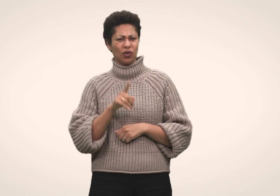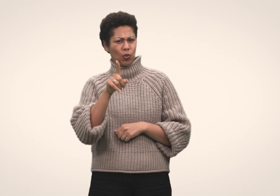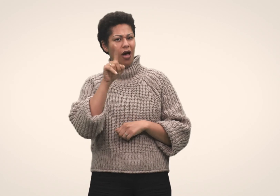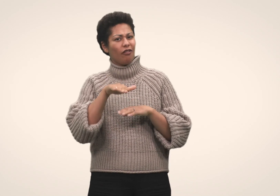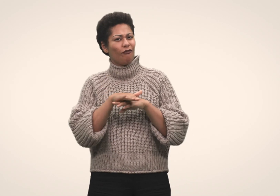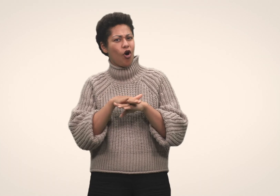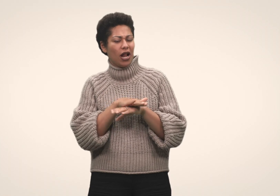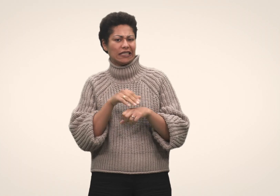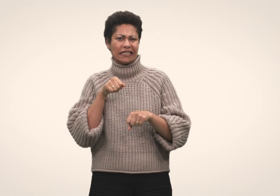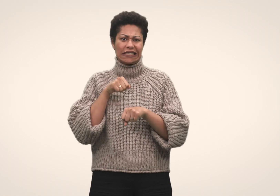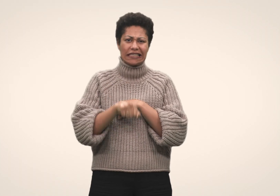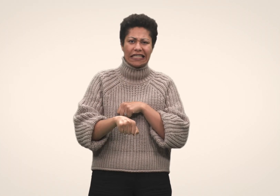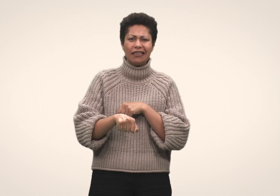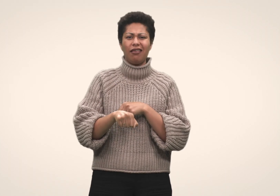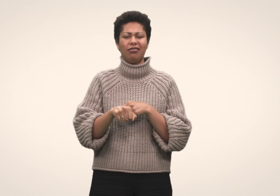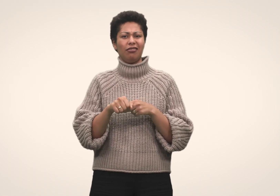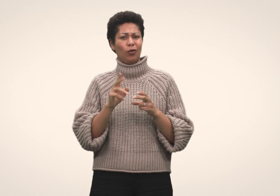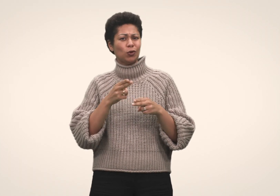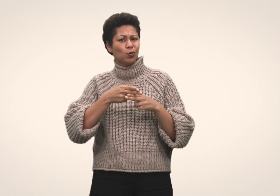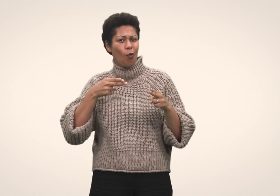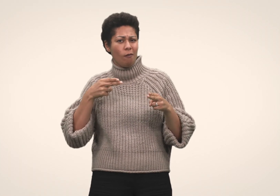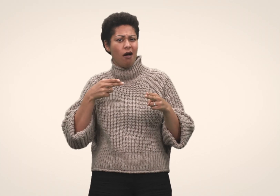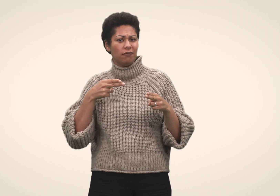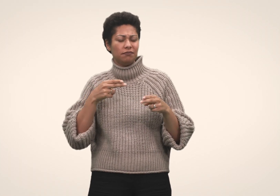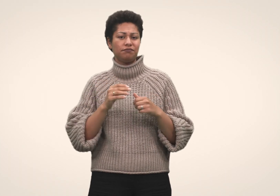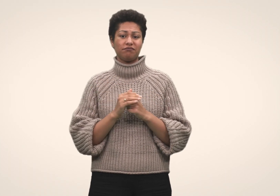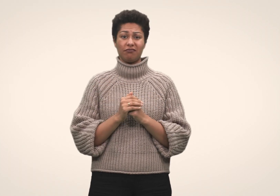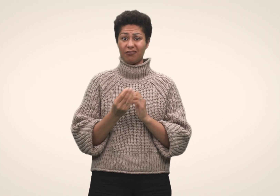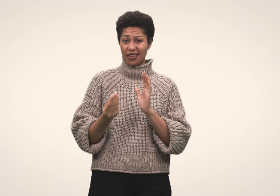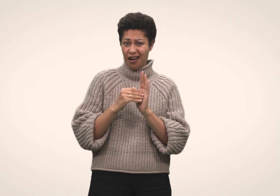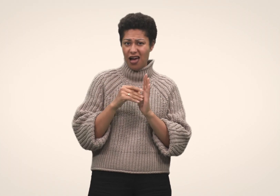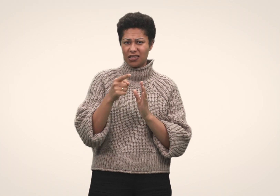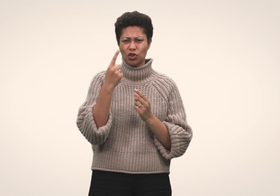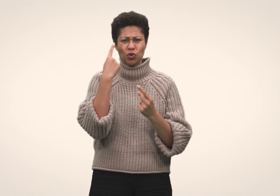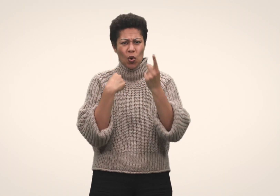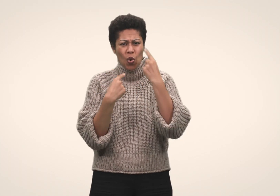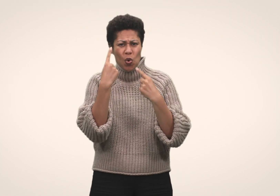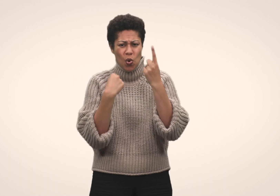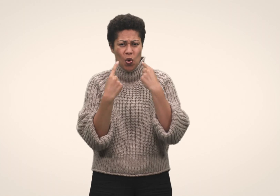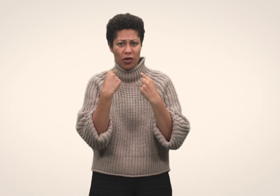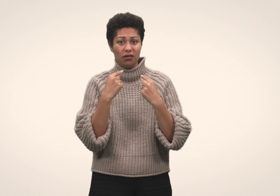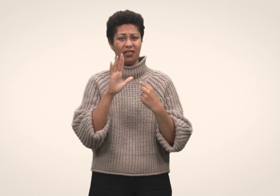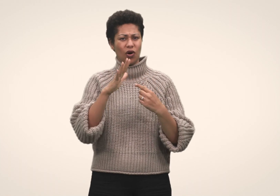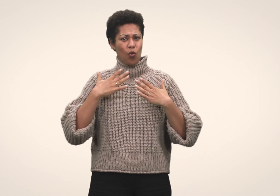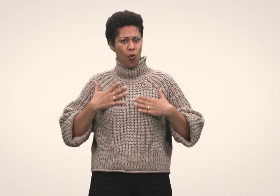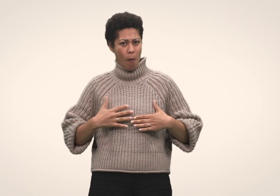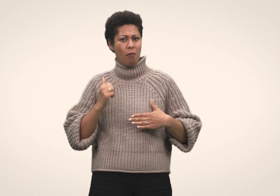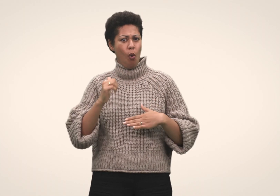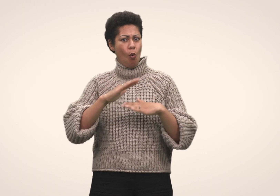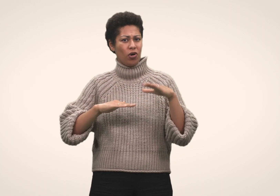Du kan føle deg sliten og sårbar. I tillegg til sorgen skal kroppen din håndtere